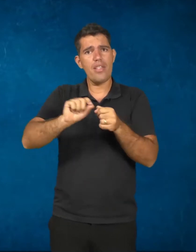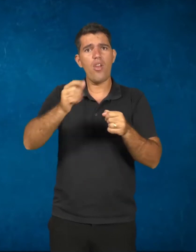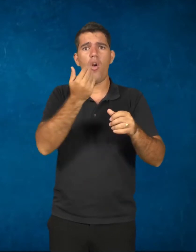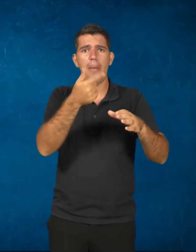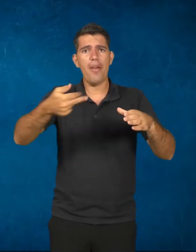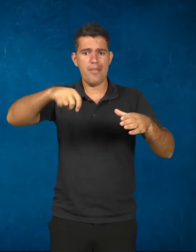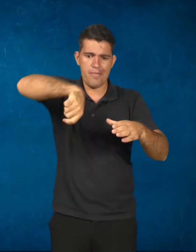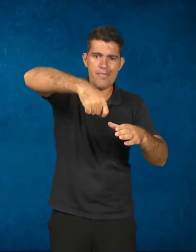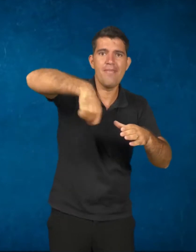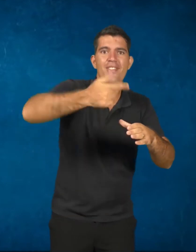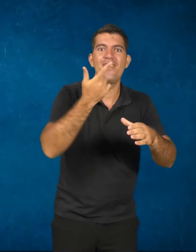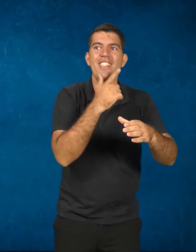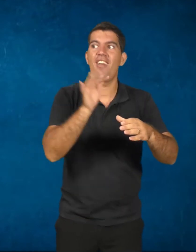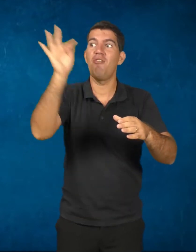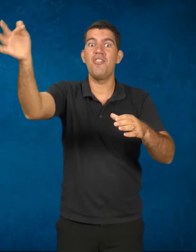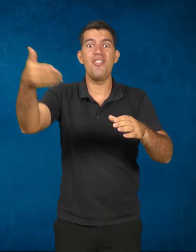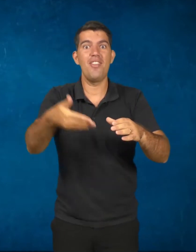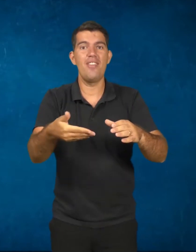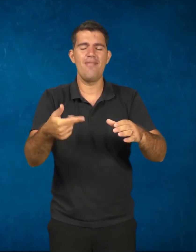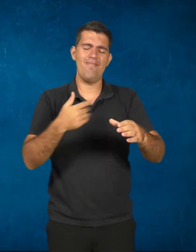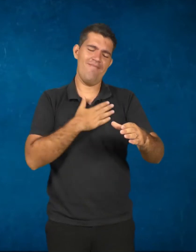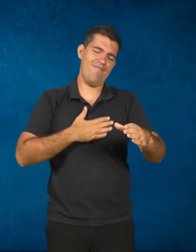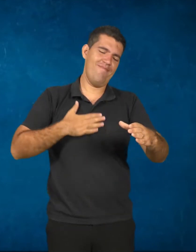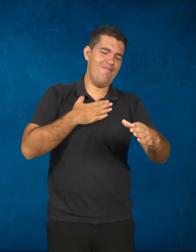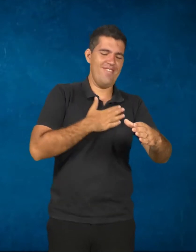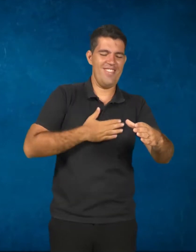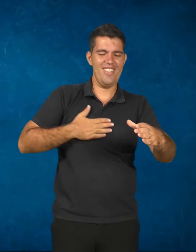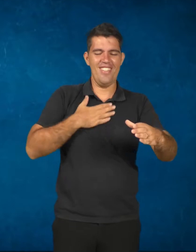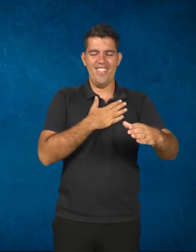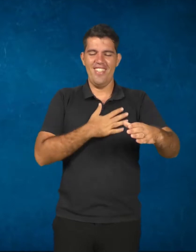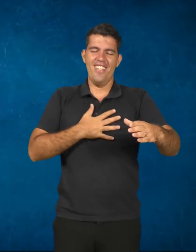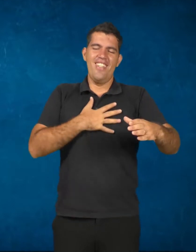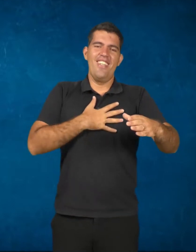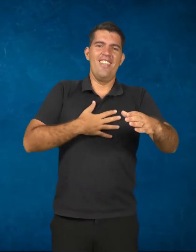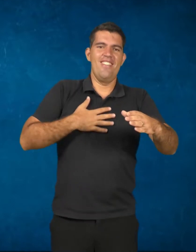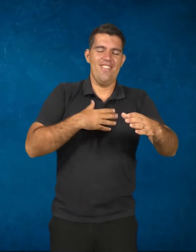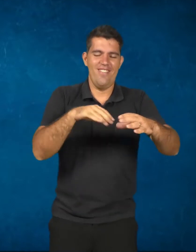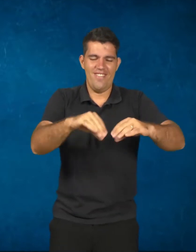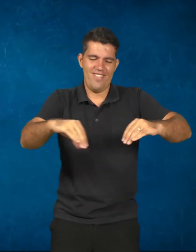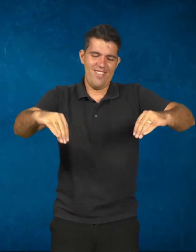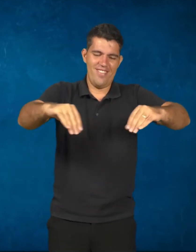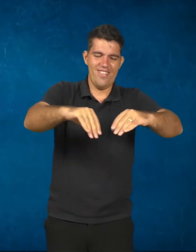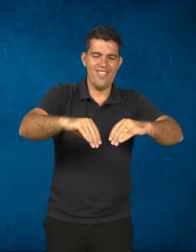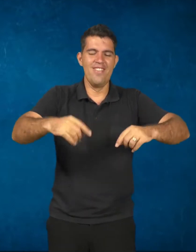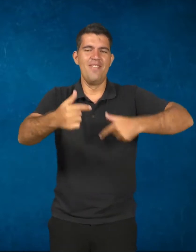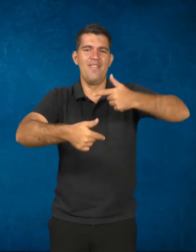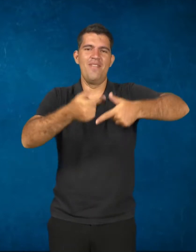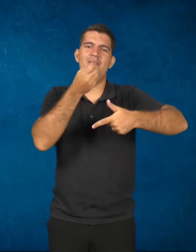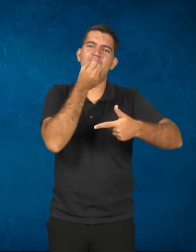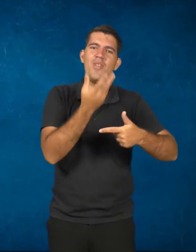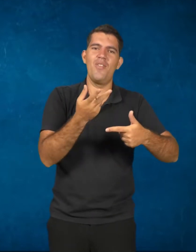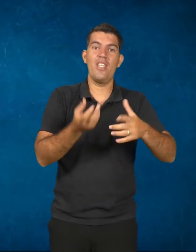ela se satisfaz, se compraz naquela atividade. E gera uma cultura.